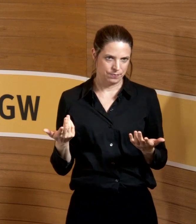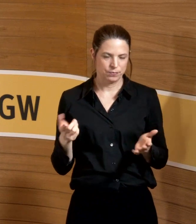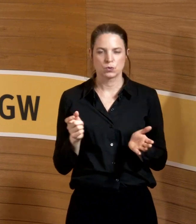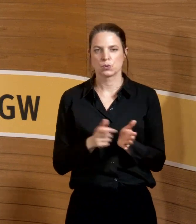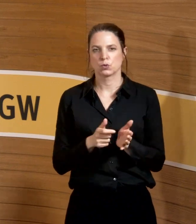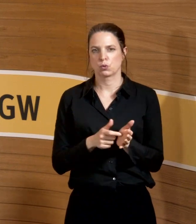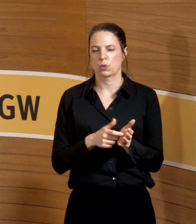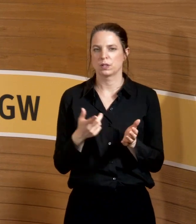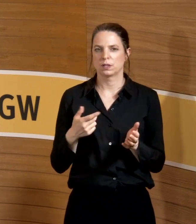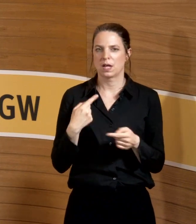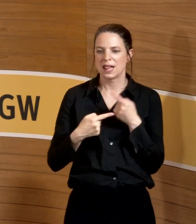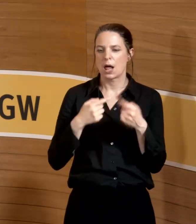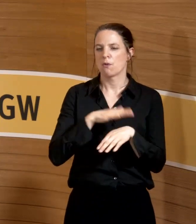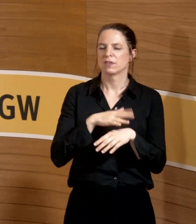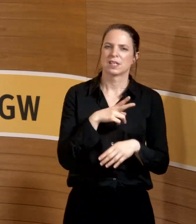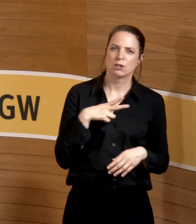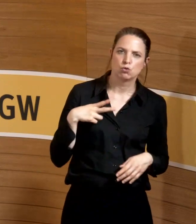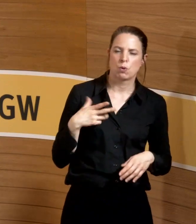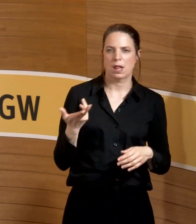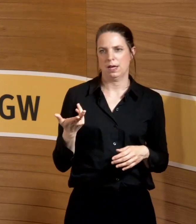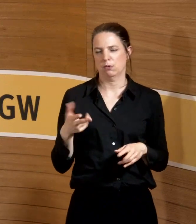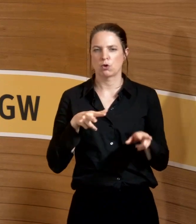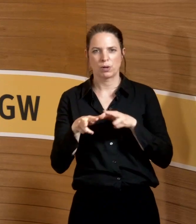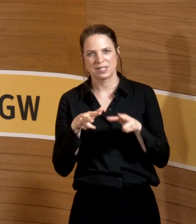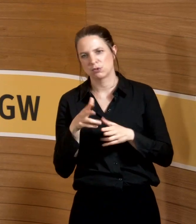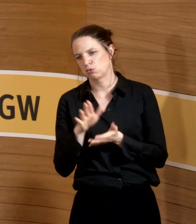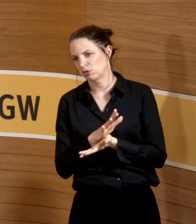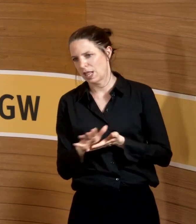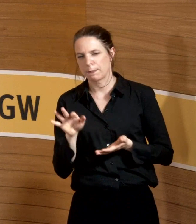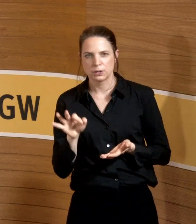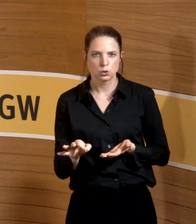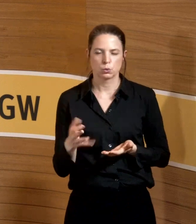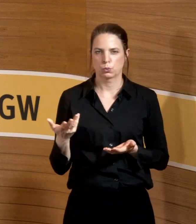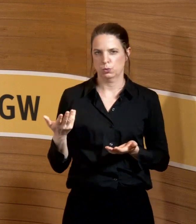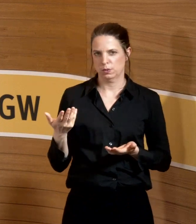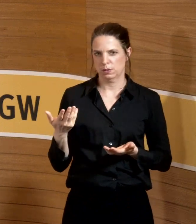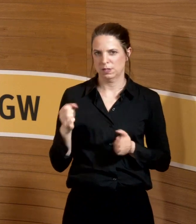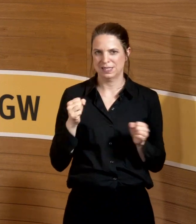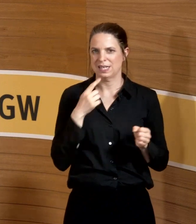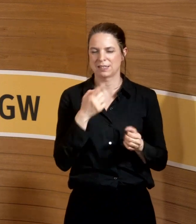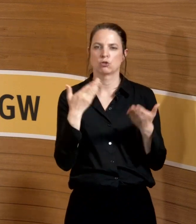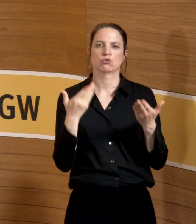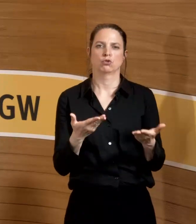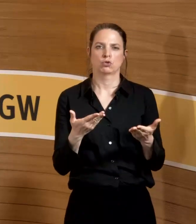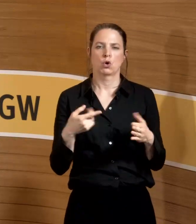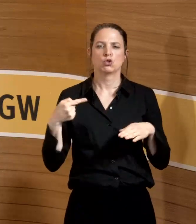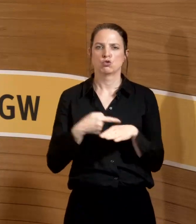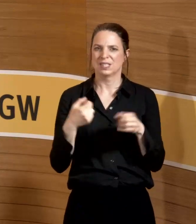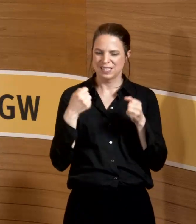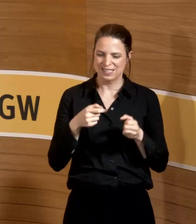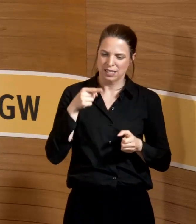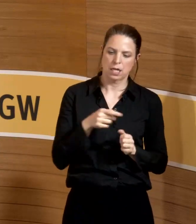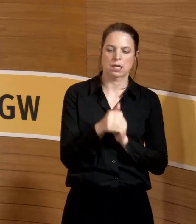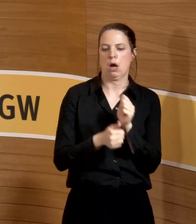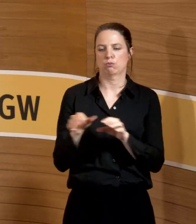weil die Laufzeiten viel länger werden, weil es organisatorisch nicht so gut geht, sodass man nicht immer sagen kann, hier gibt es jetzt was Stichsicheres, das wird